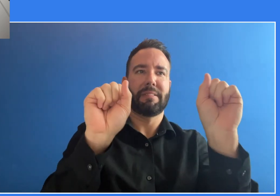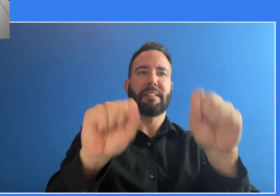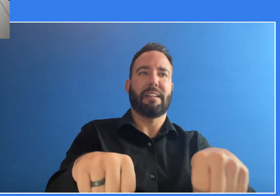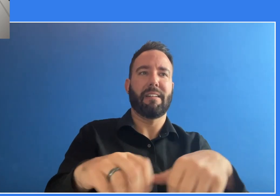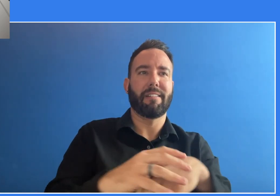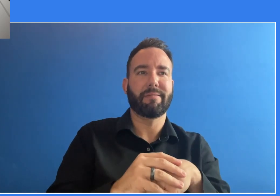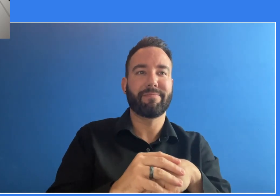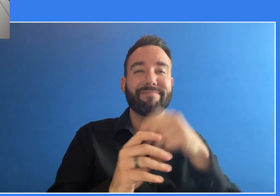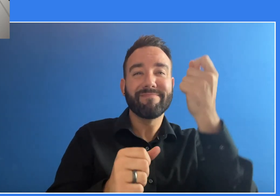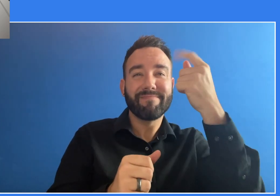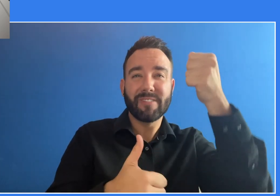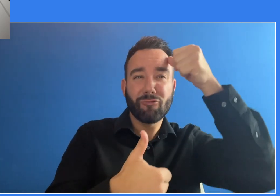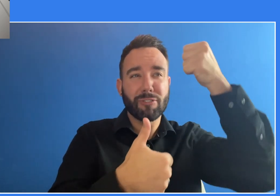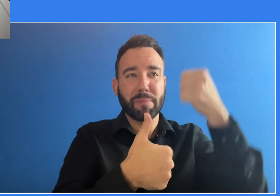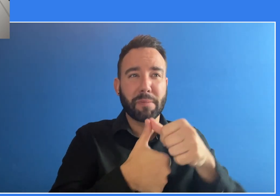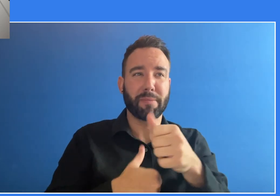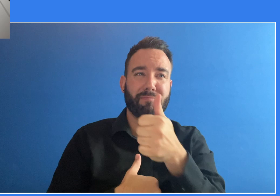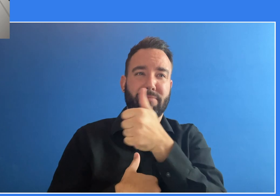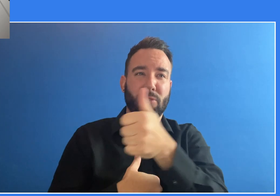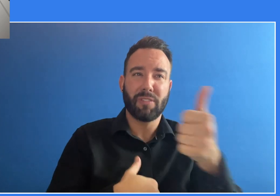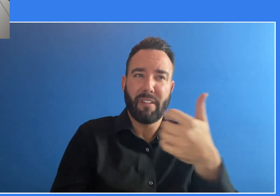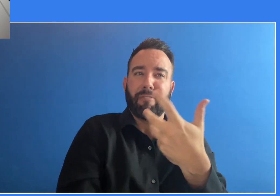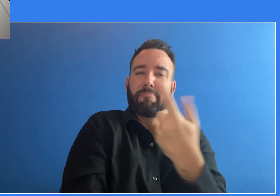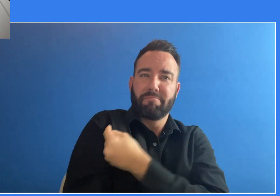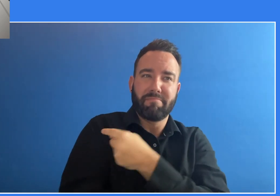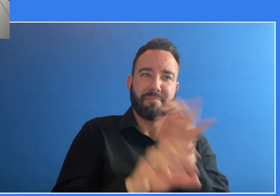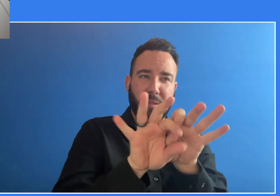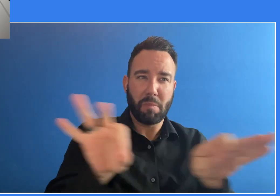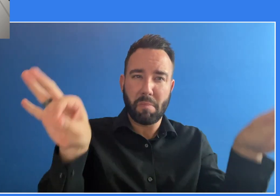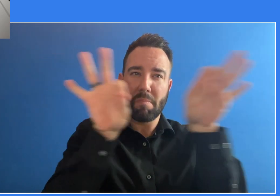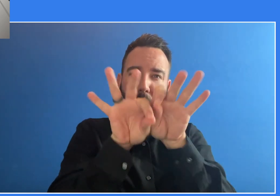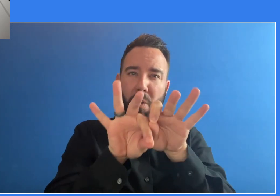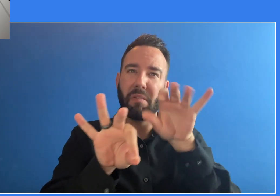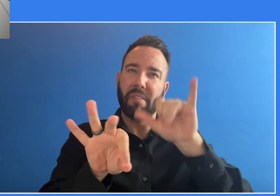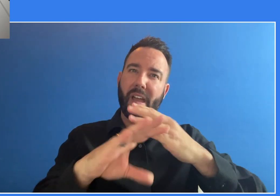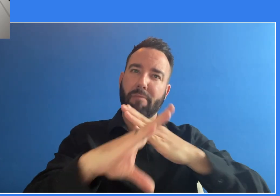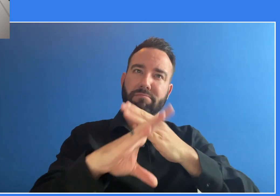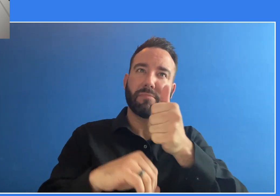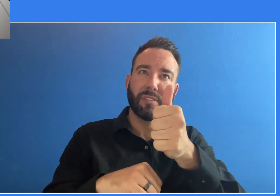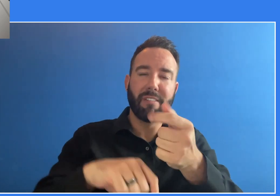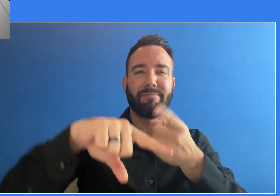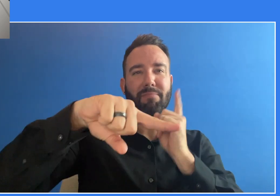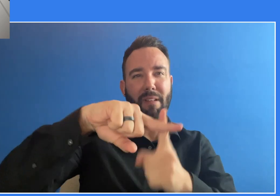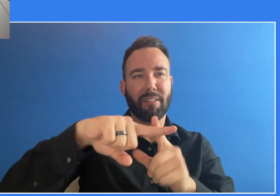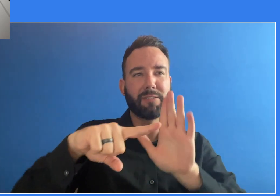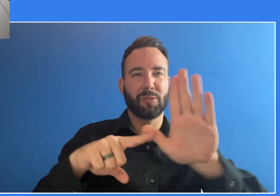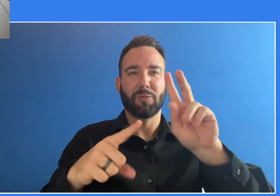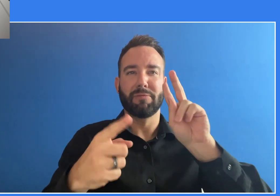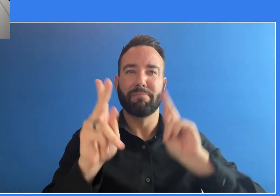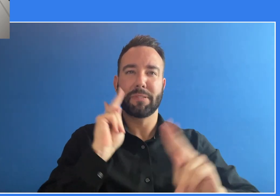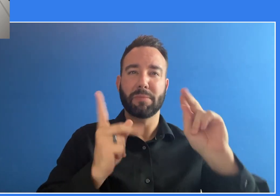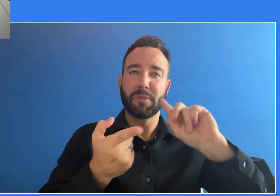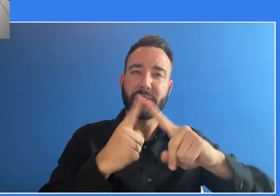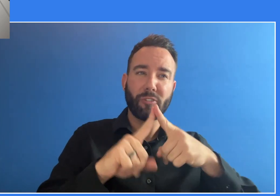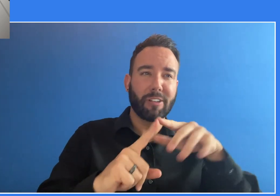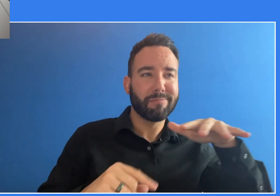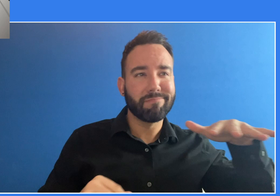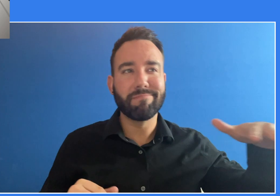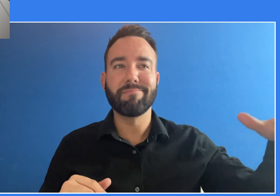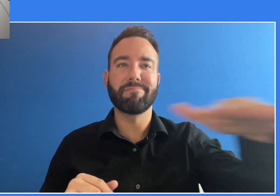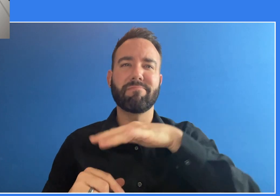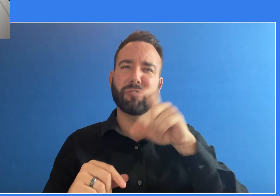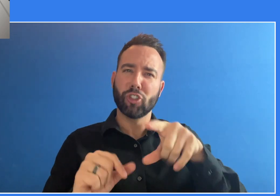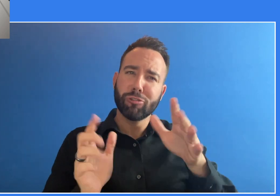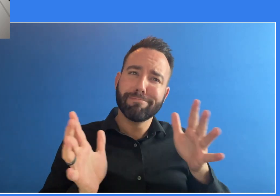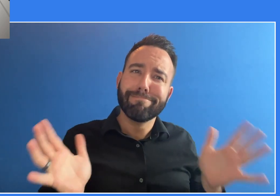negocios locales para que sea más fácil que sus empleados se vacunen. Y recuerde, vacúnese para protegerse